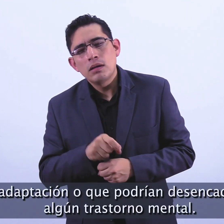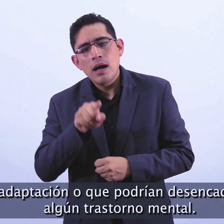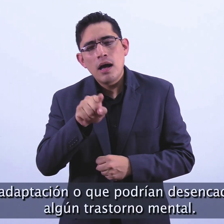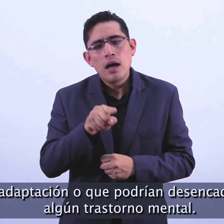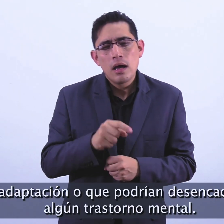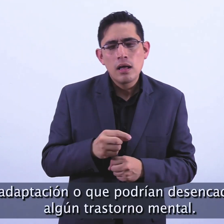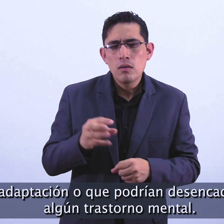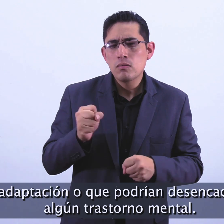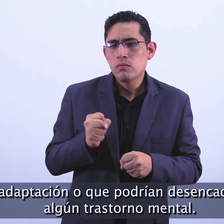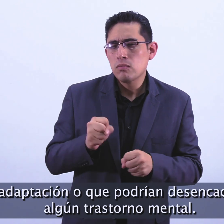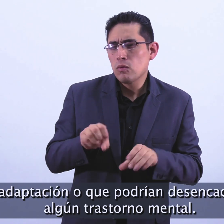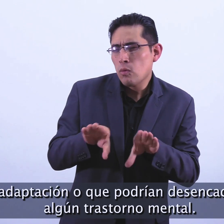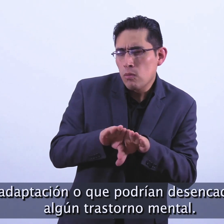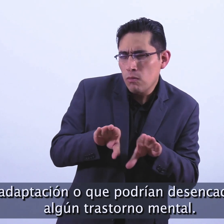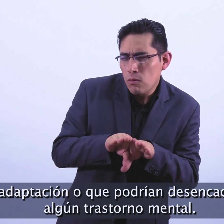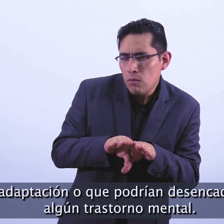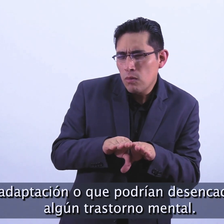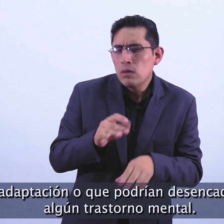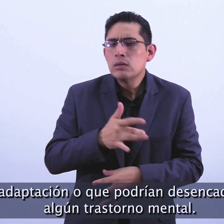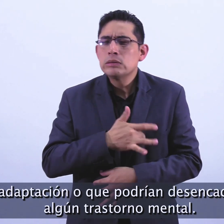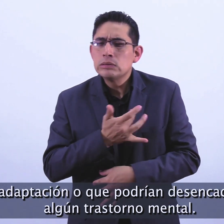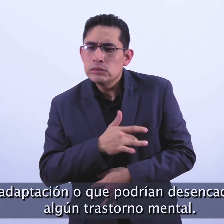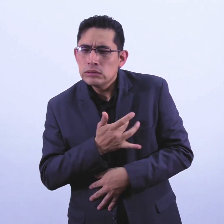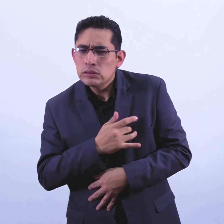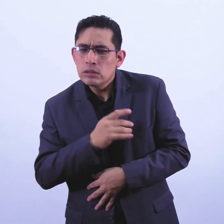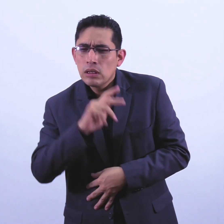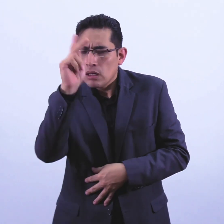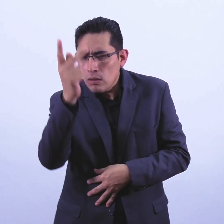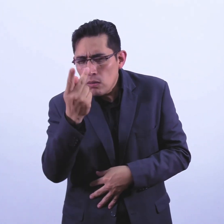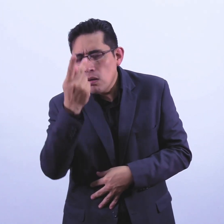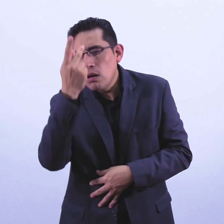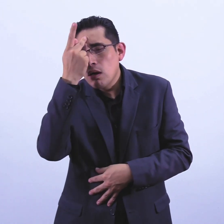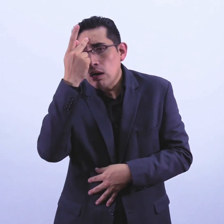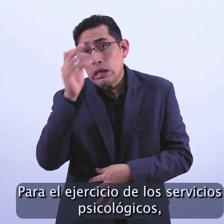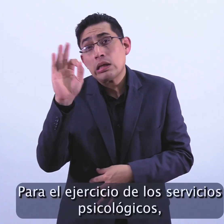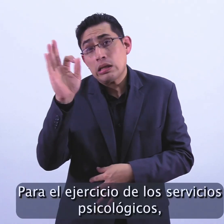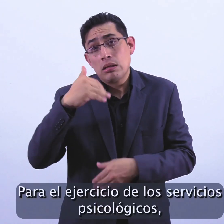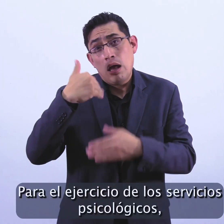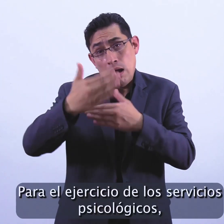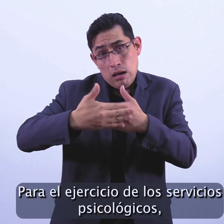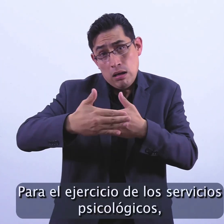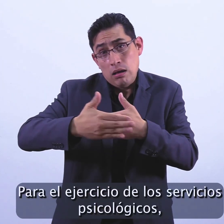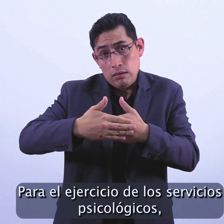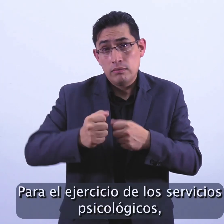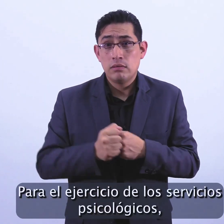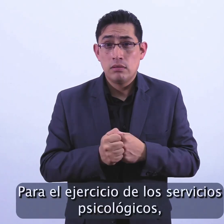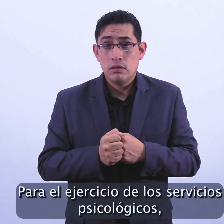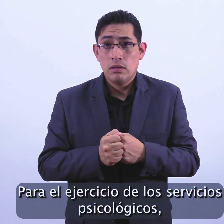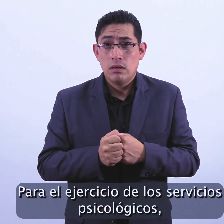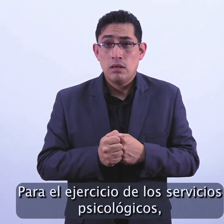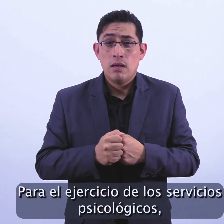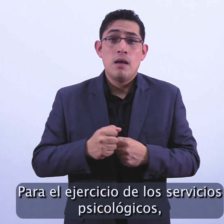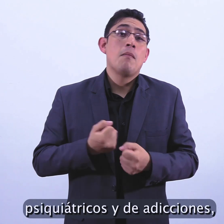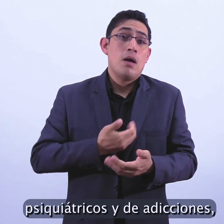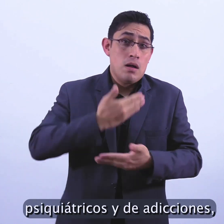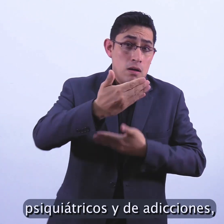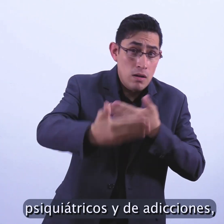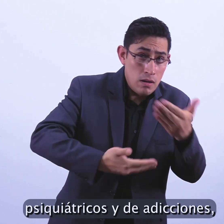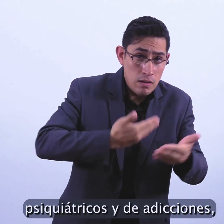podrían desencadenar algún trastorno mental. Para el ejercicio de los servicios psicológicos, psiquiátricos